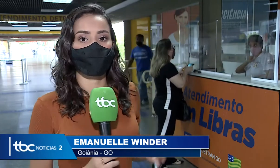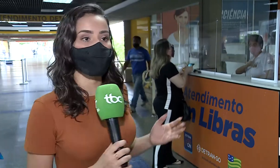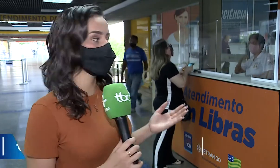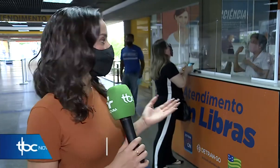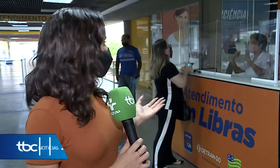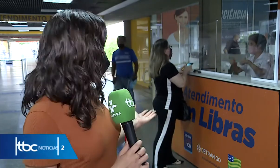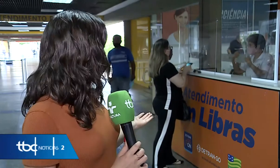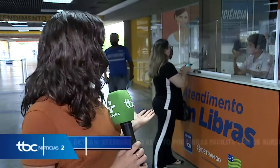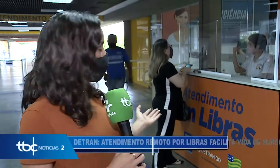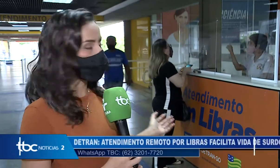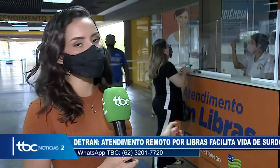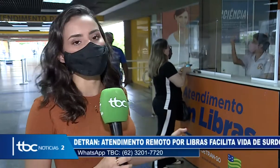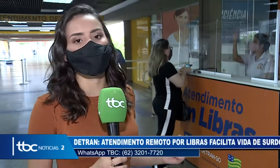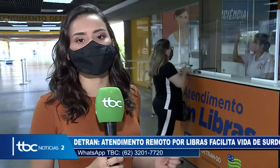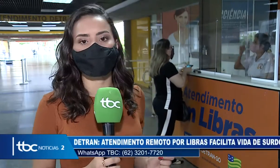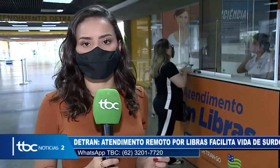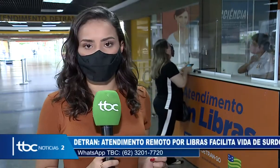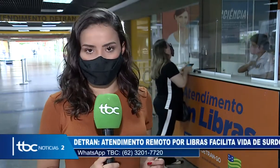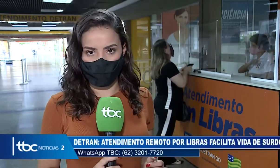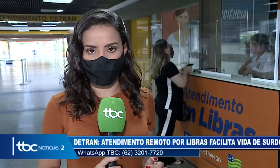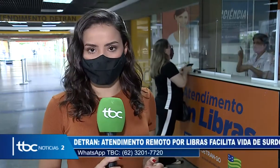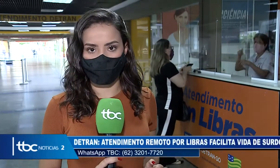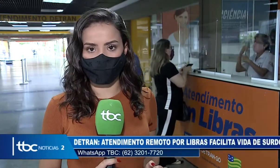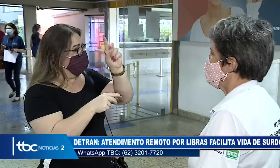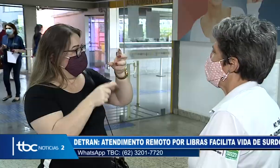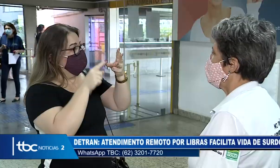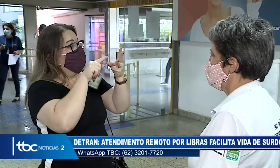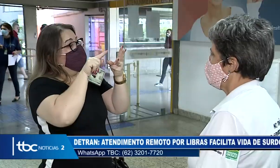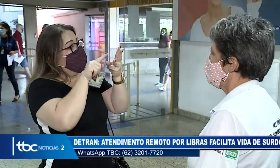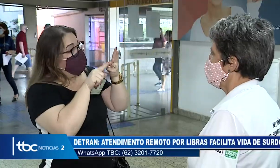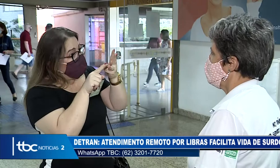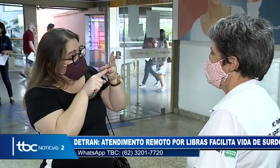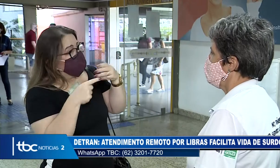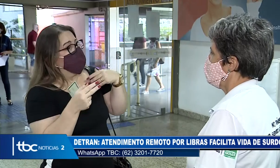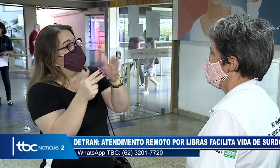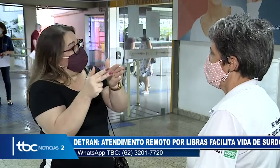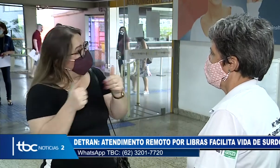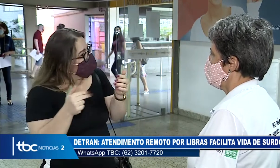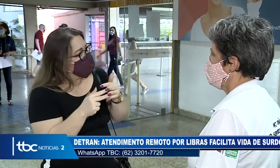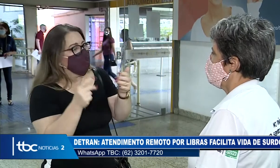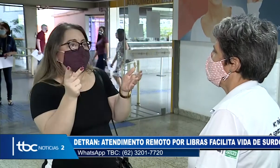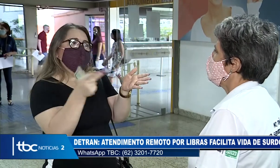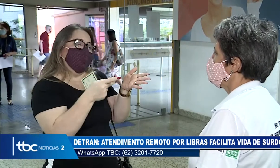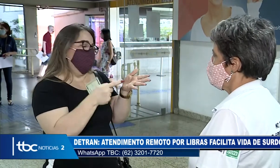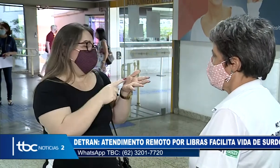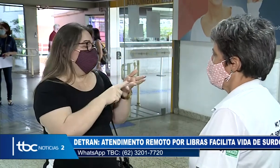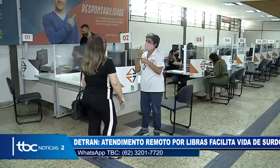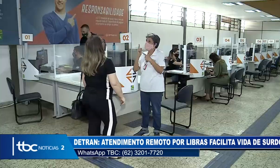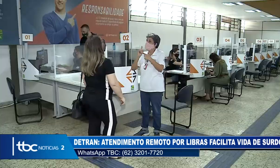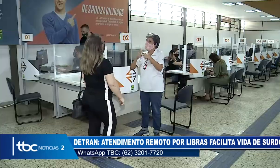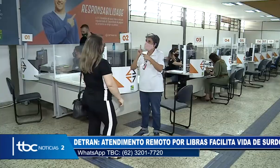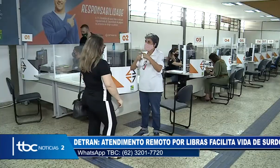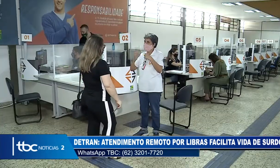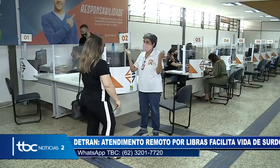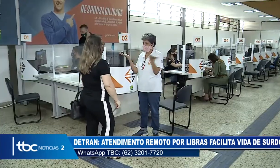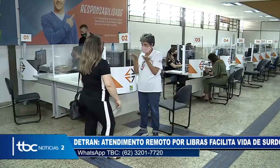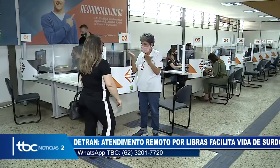o atendimento com o auxílio de um intérprete. A Silvia é professora e veio atrás de informações. Ela foi atendida em